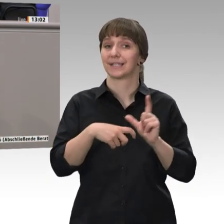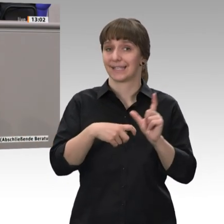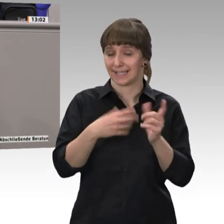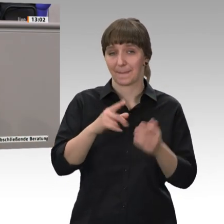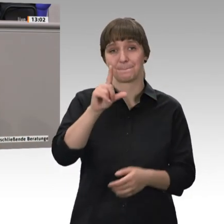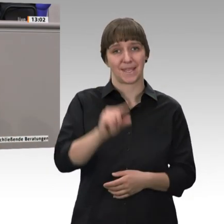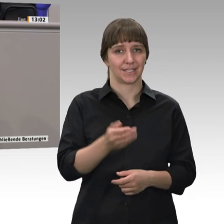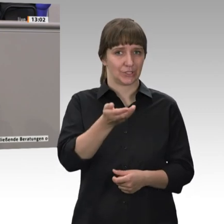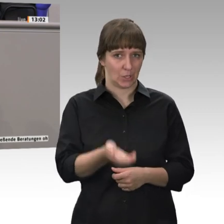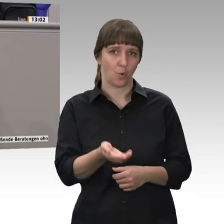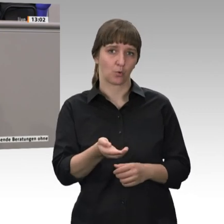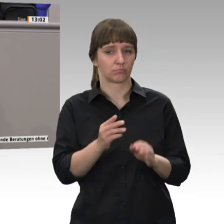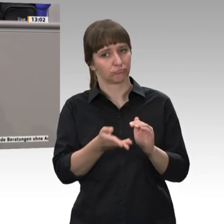12 Euro anheben muss.